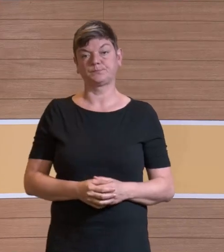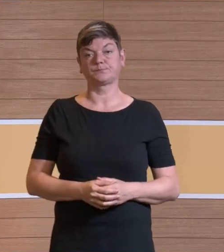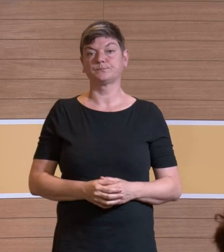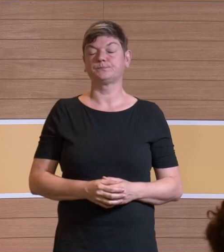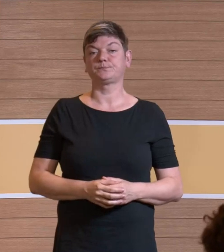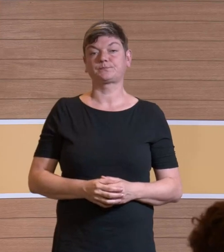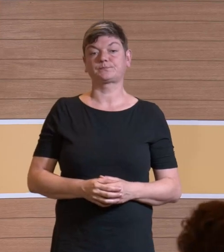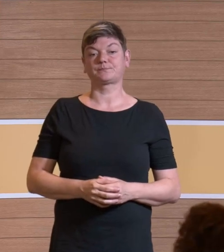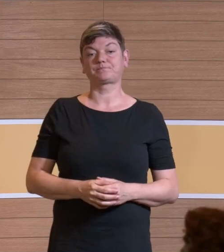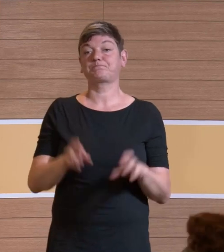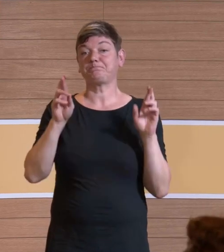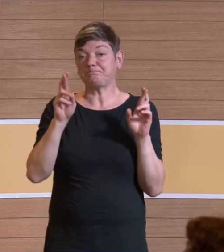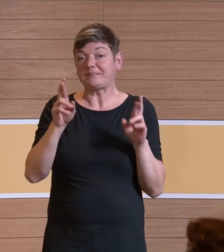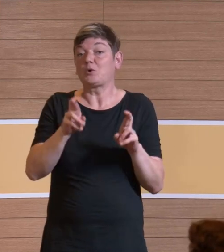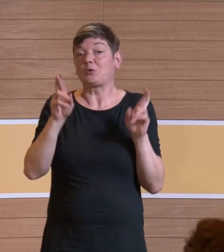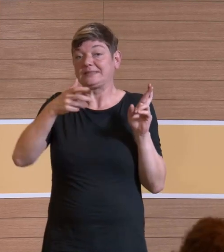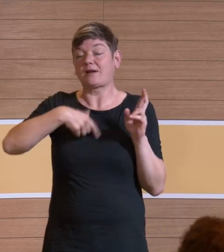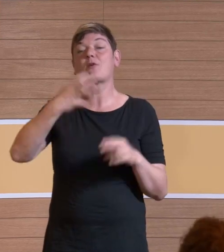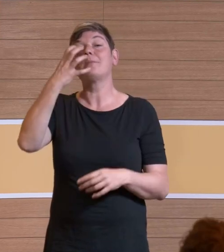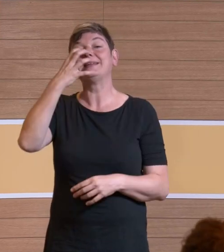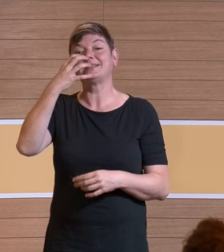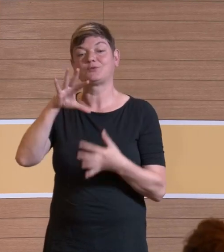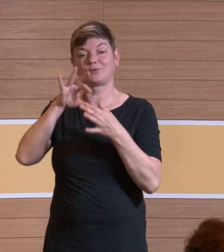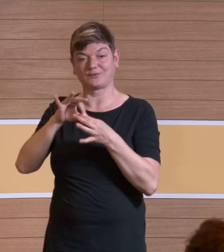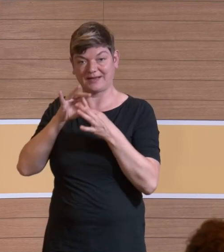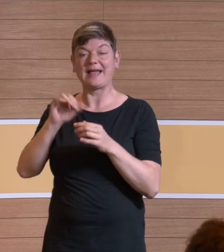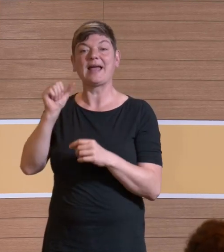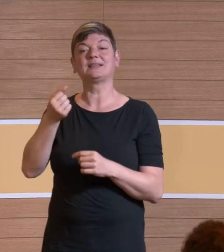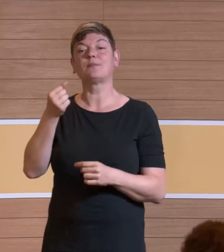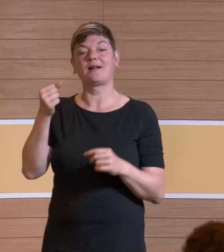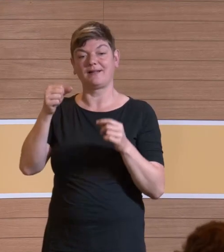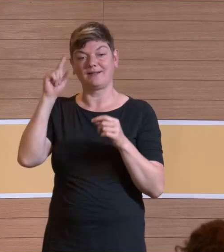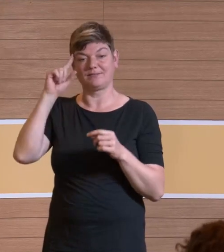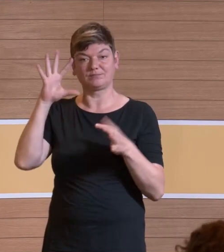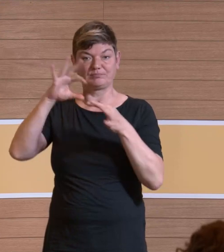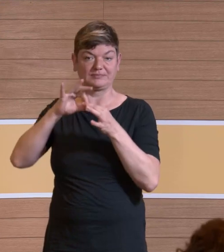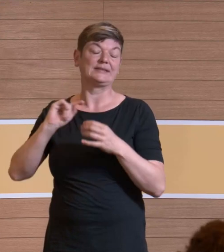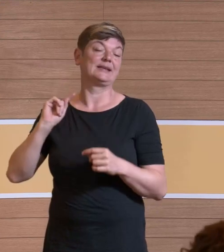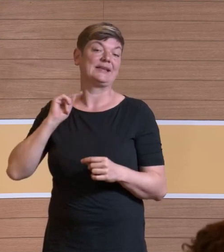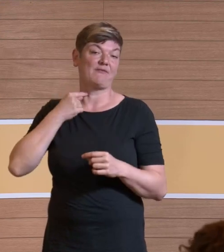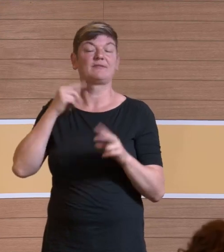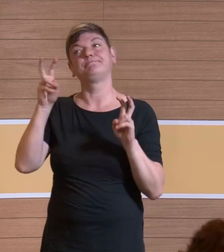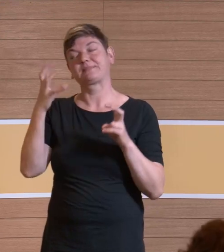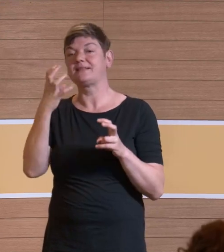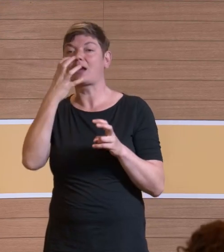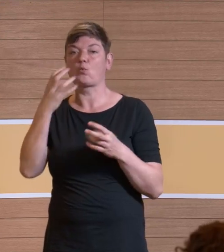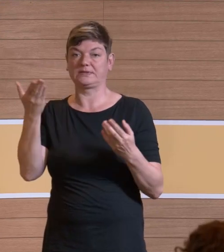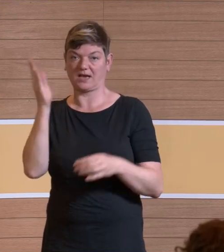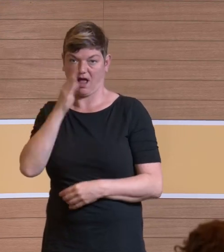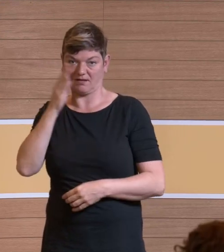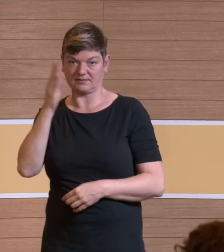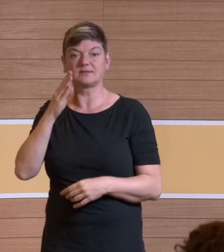Sehen Sie es mir nach, als Anästhesist denke ich bei Noxen halt immer erst an Narkosegase. Narkosegase sind ganz